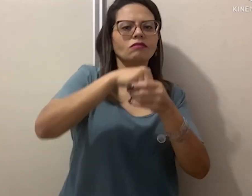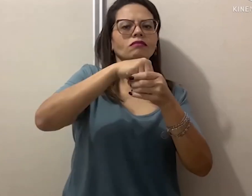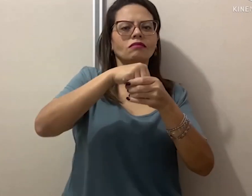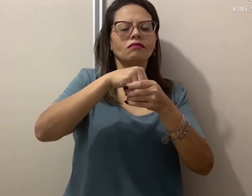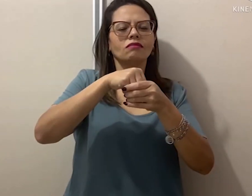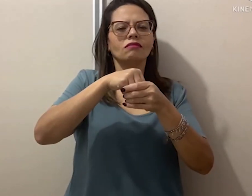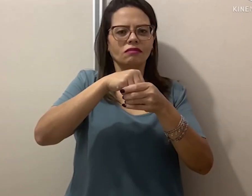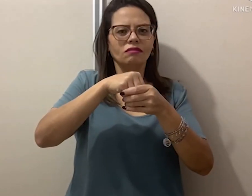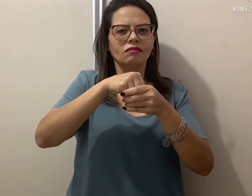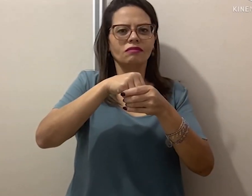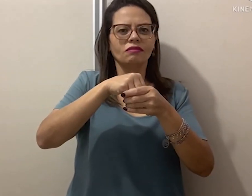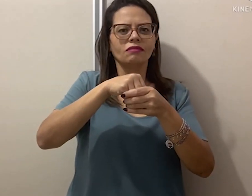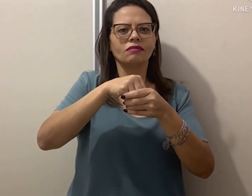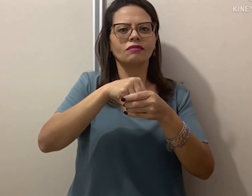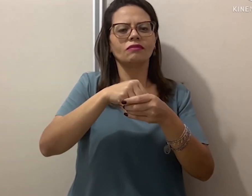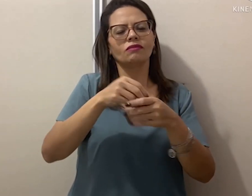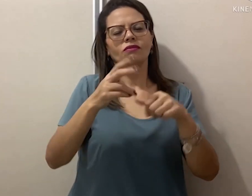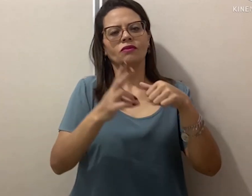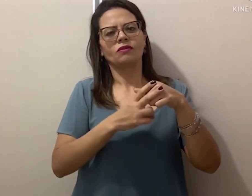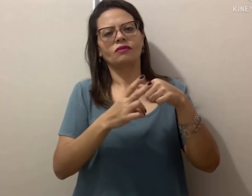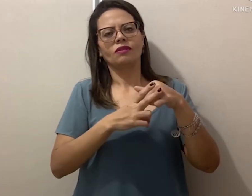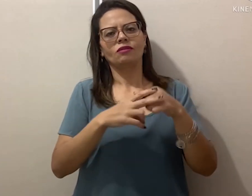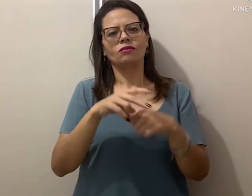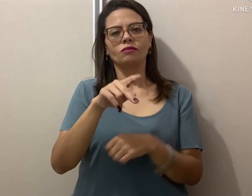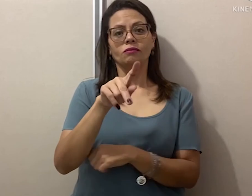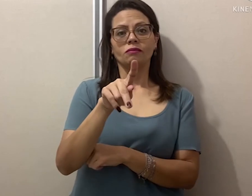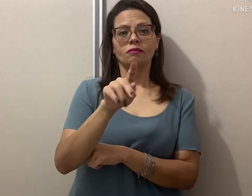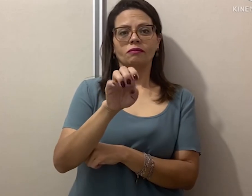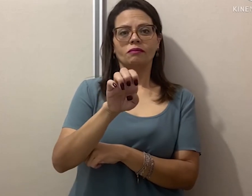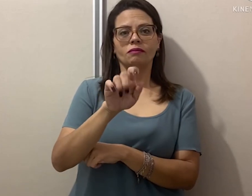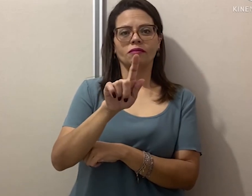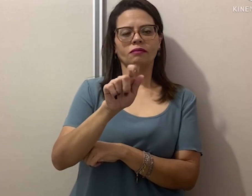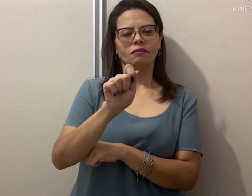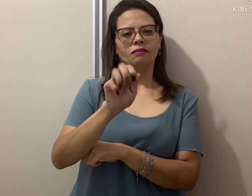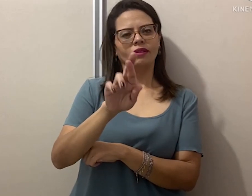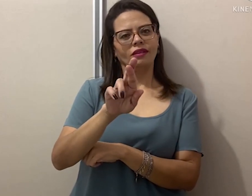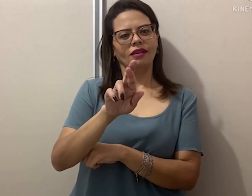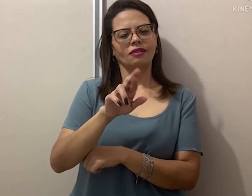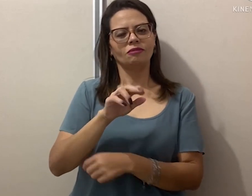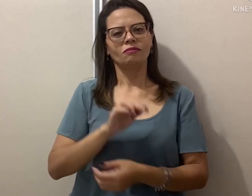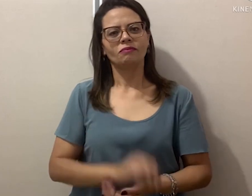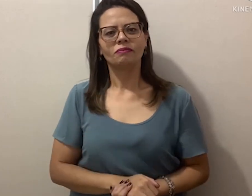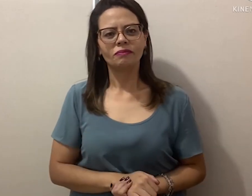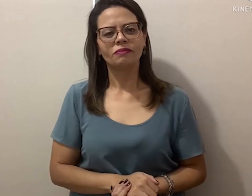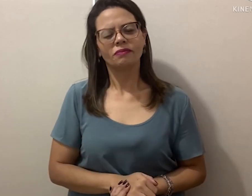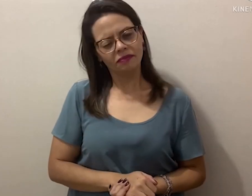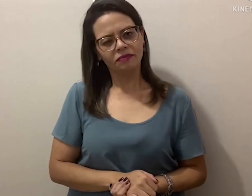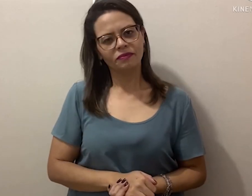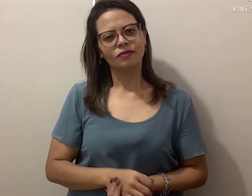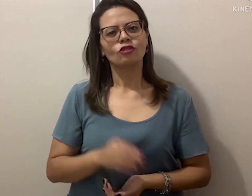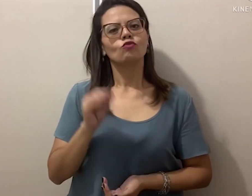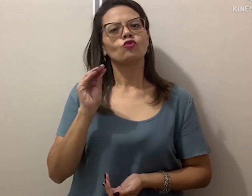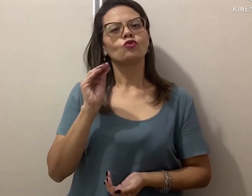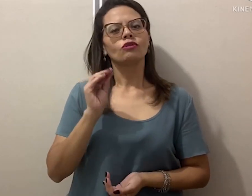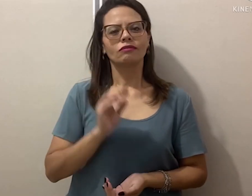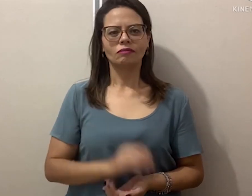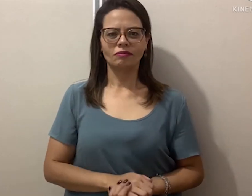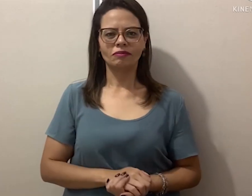objeto? Então, ele vai tá incorporado no verbo pegar, certo? Tchau, tchau.